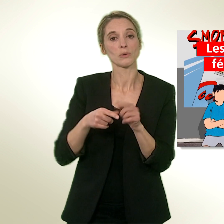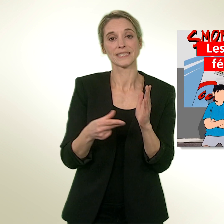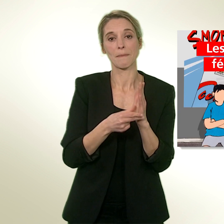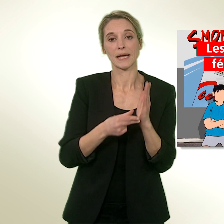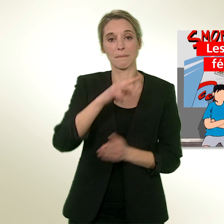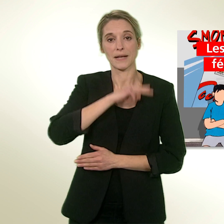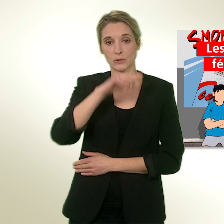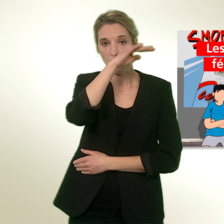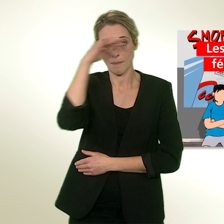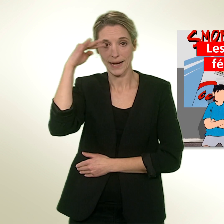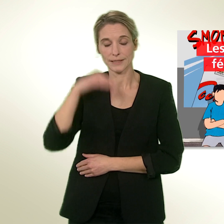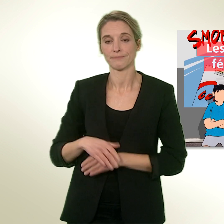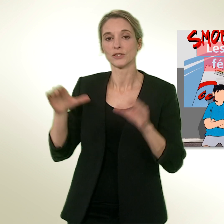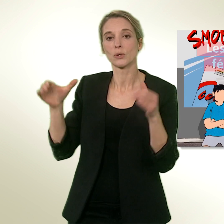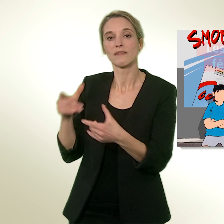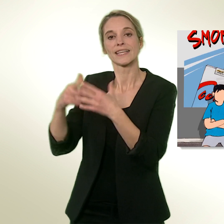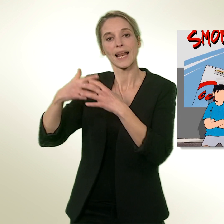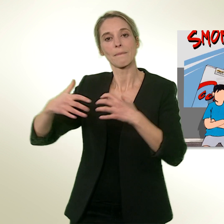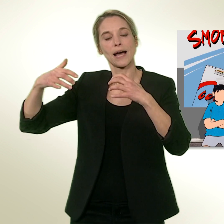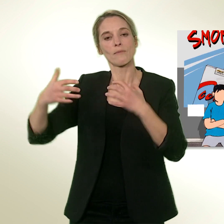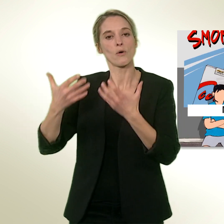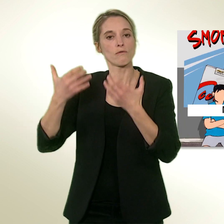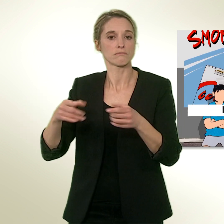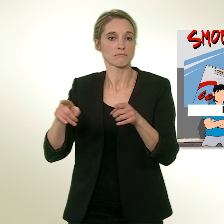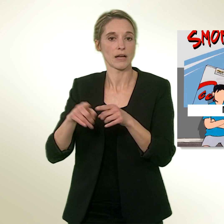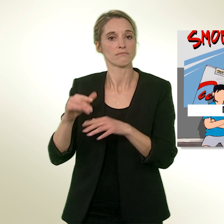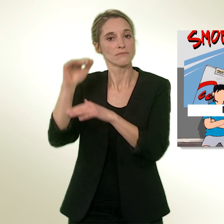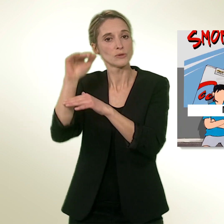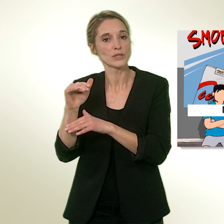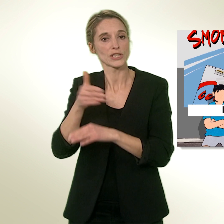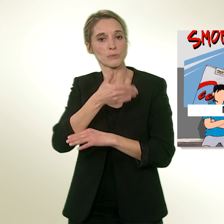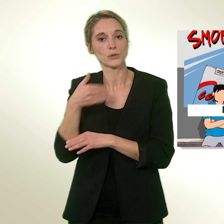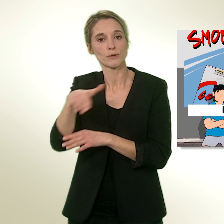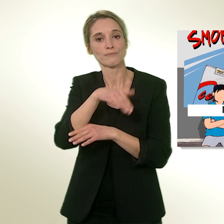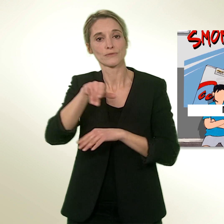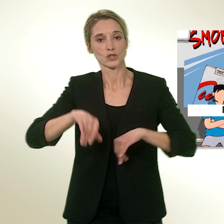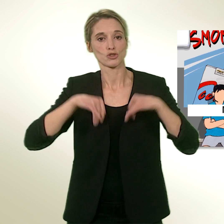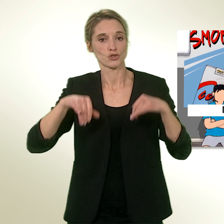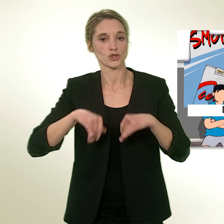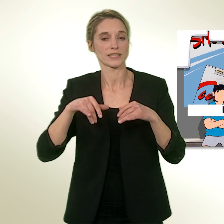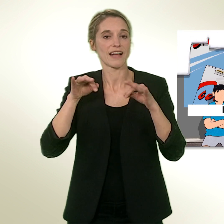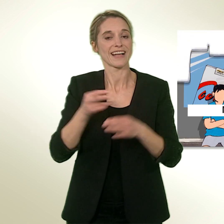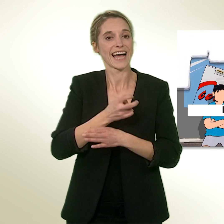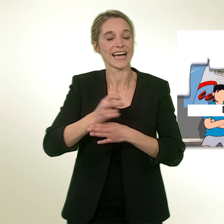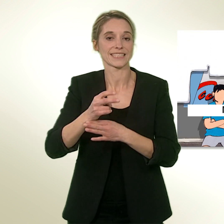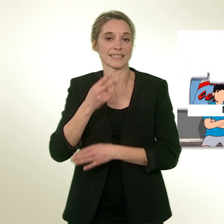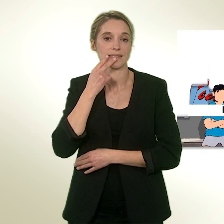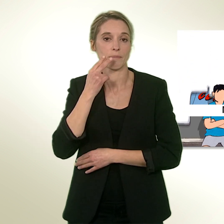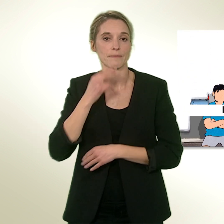Le Conseil fédéral et le Parlement veulent également mieux protéger les jeunes des effets nocifs du tabagisme. Ils veulent aussi